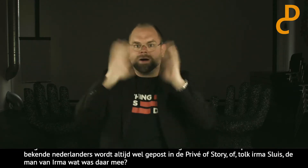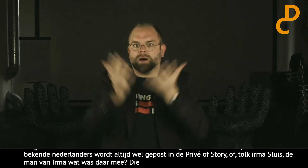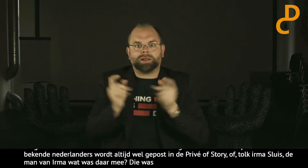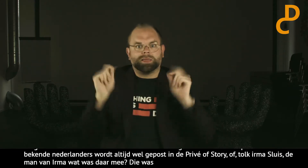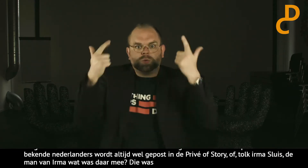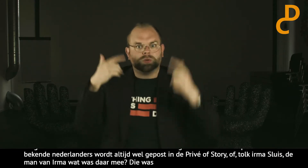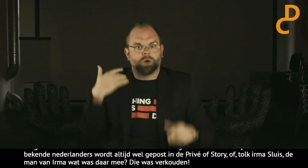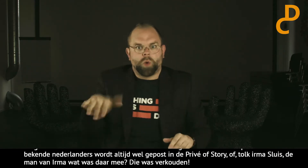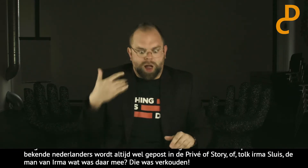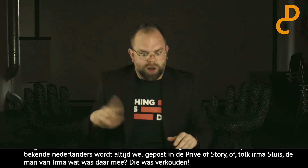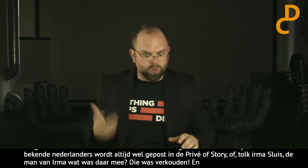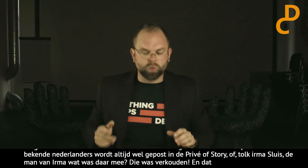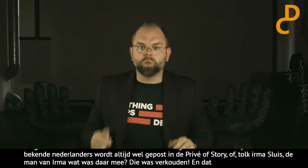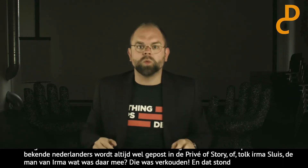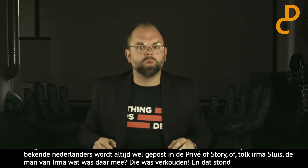Wow, wat een wereldnieuws zeg.